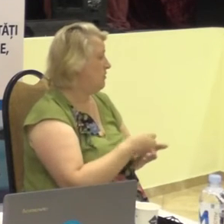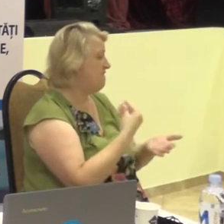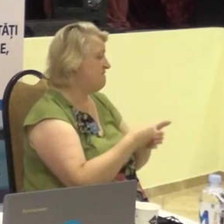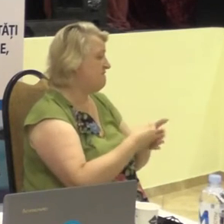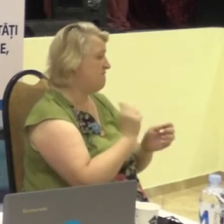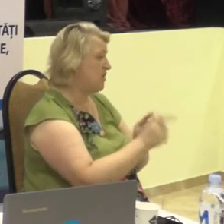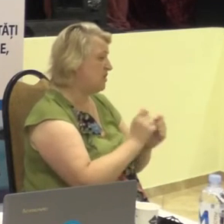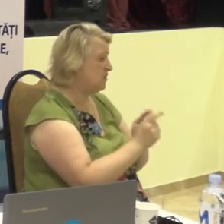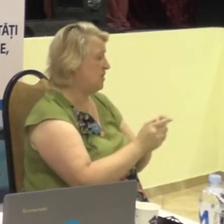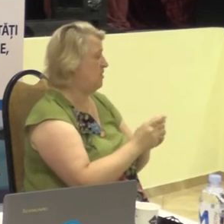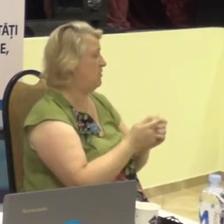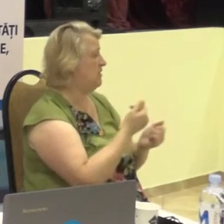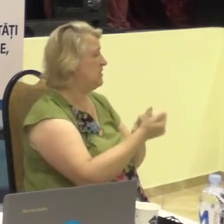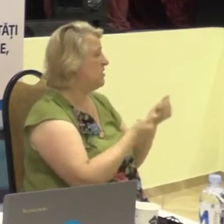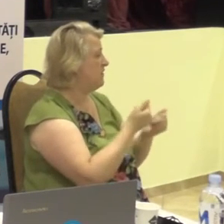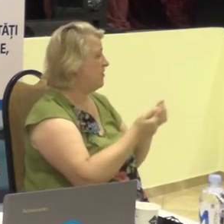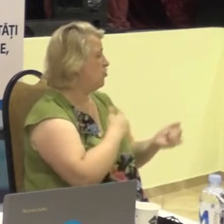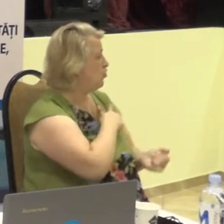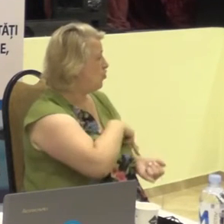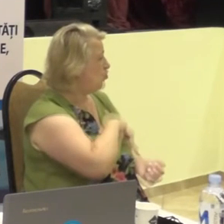servicilor speciale,